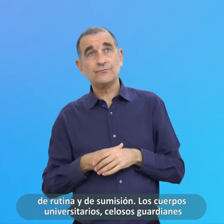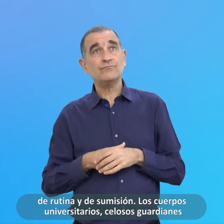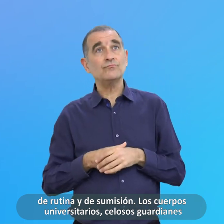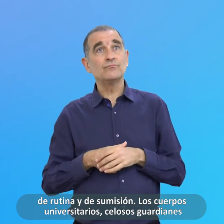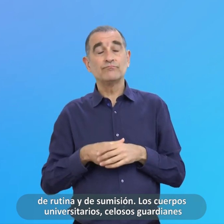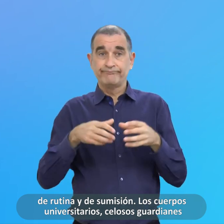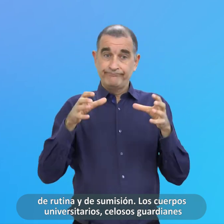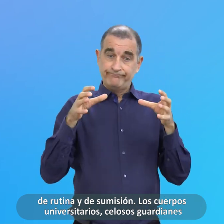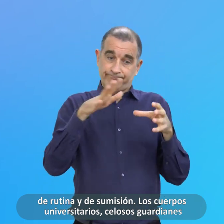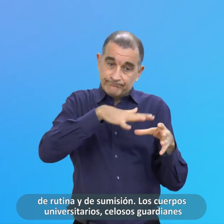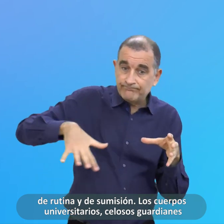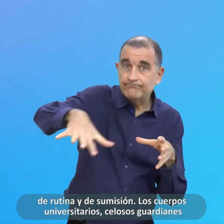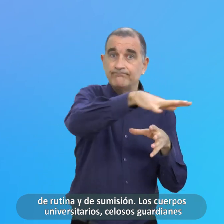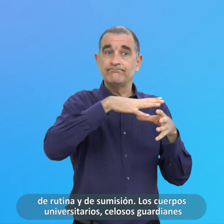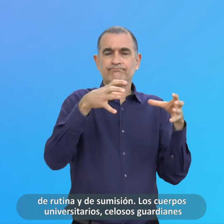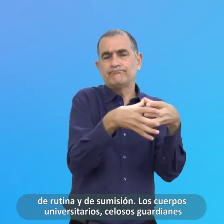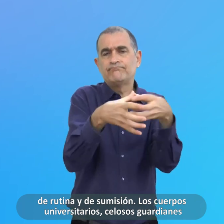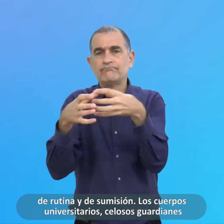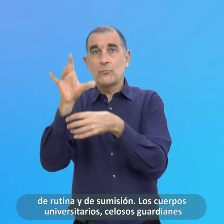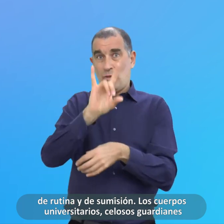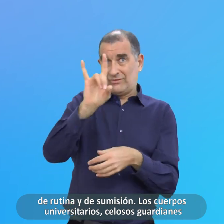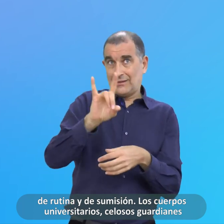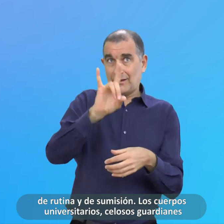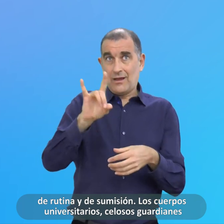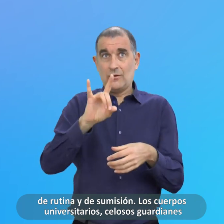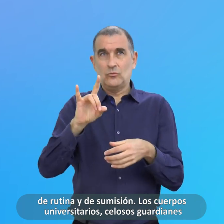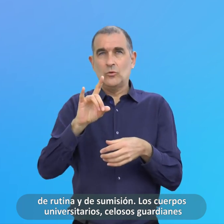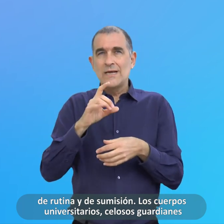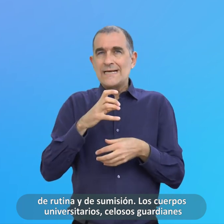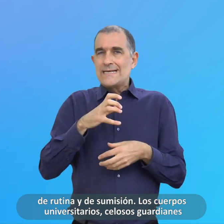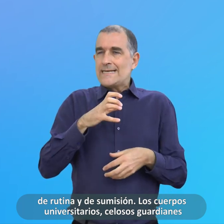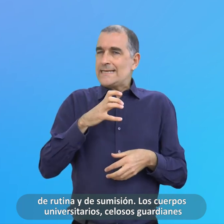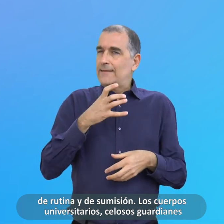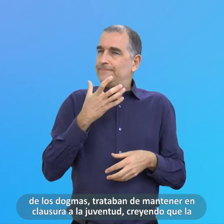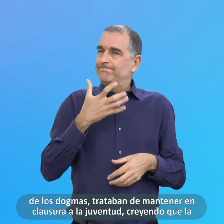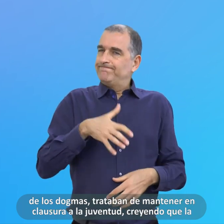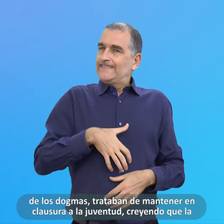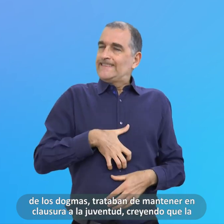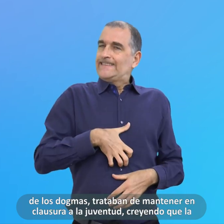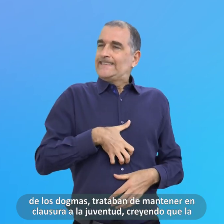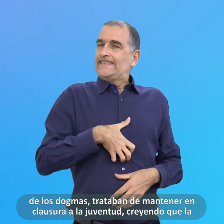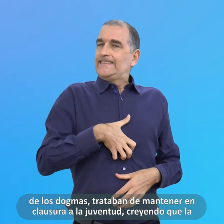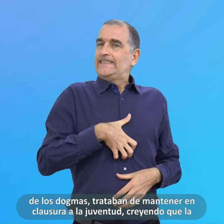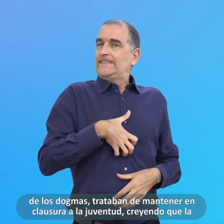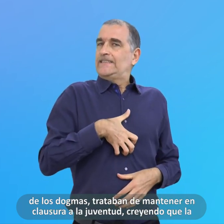Los Cuerpos Universitarios Celosos Guardianes De Los